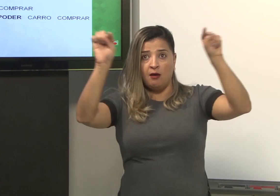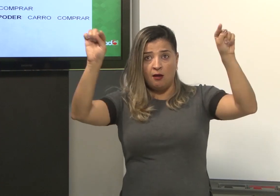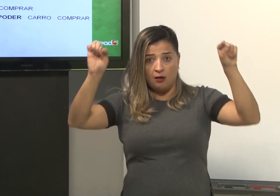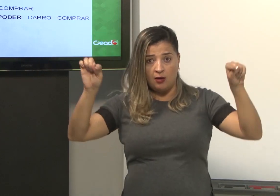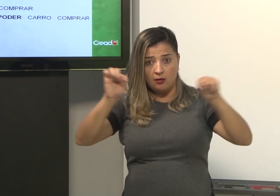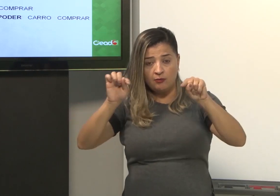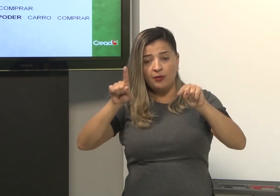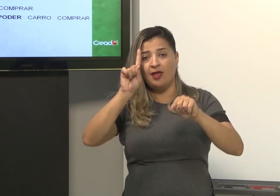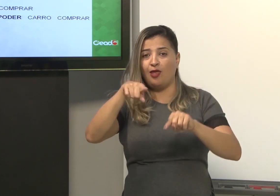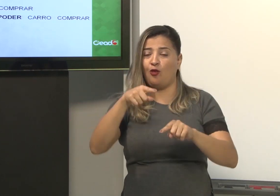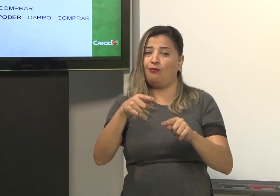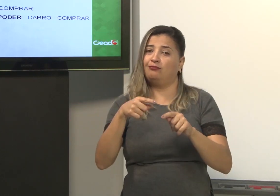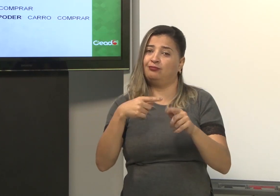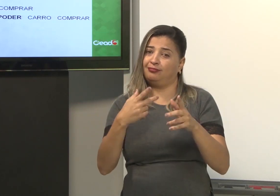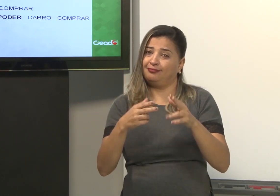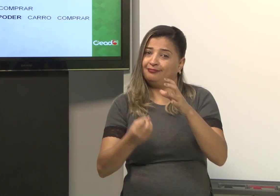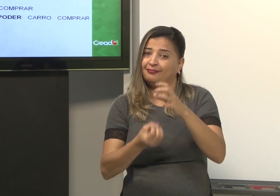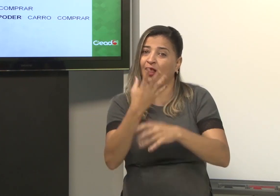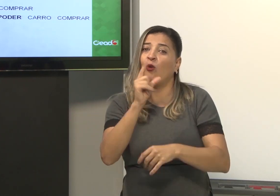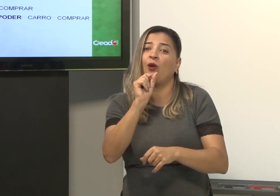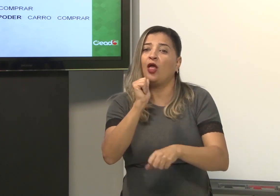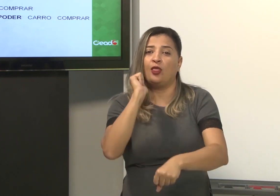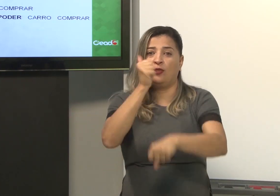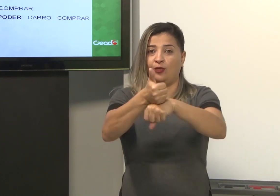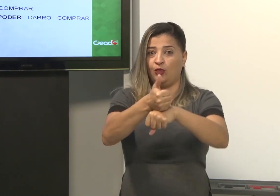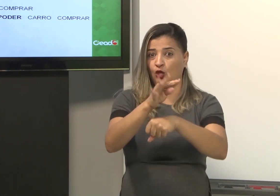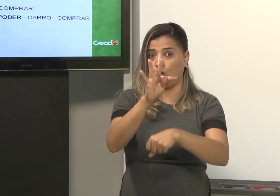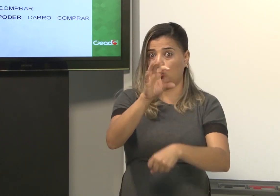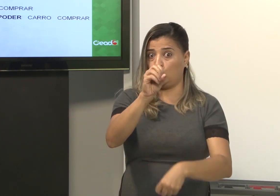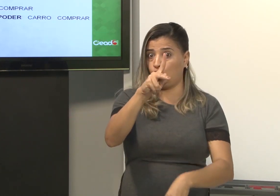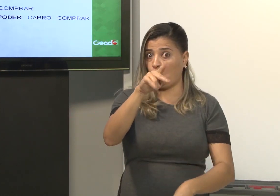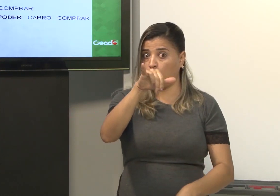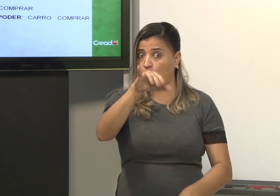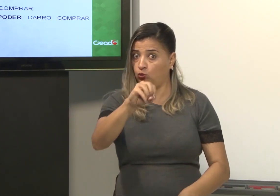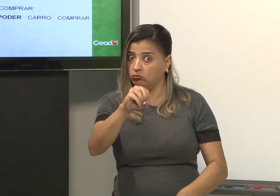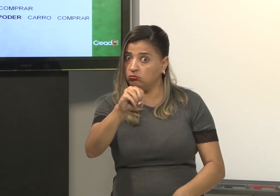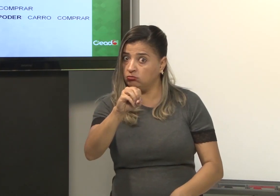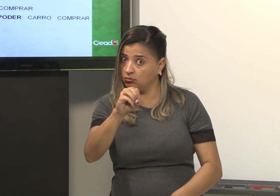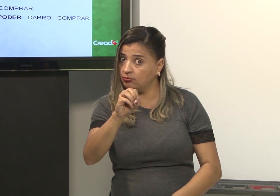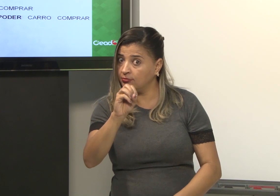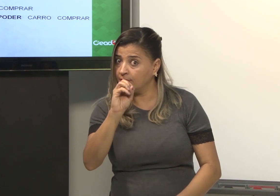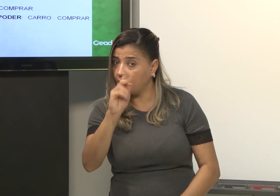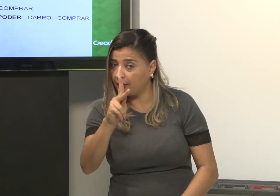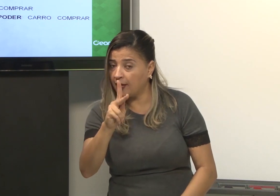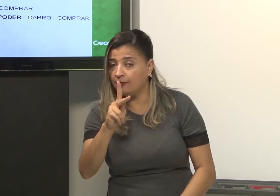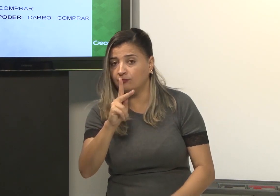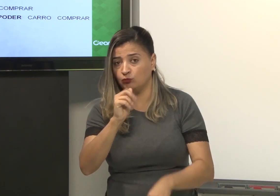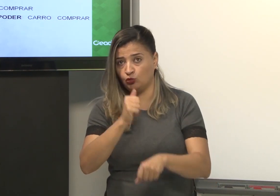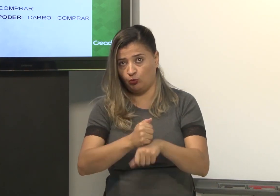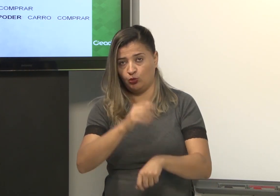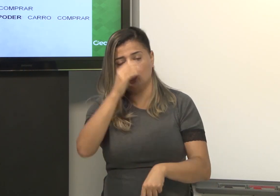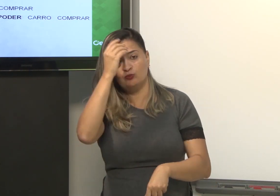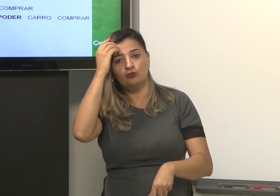Está dentro do colchete ali. O tópico. Ok? O tópico.